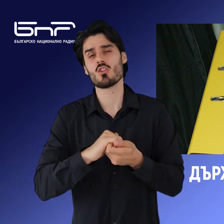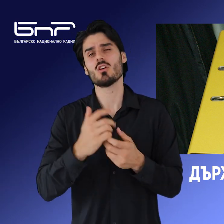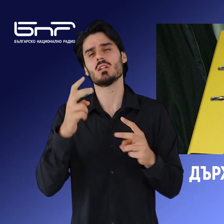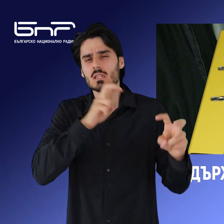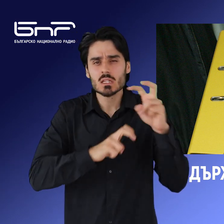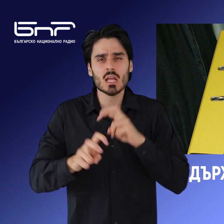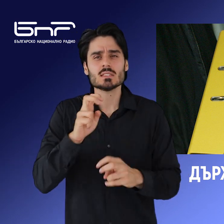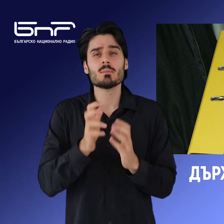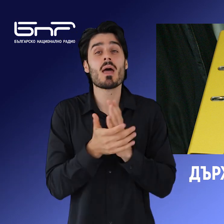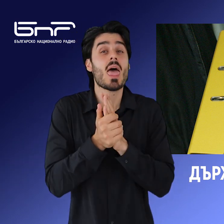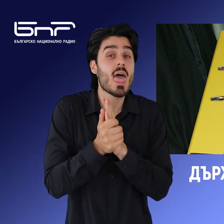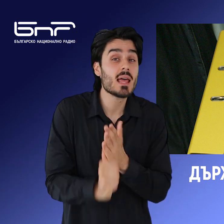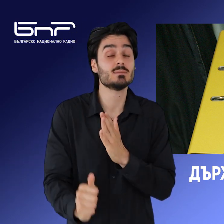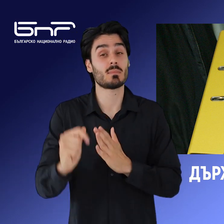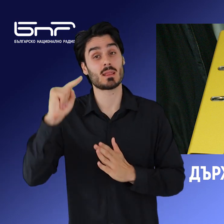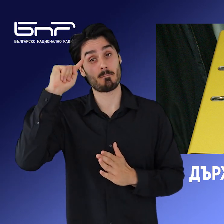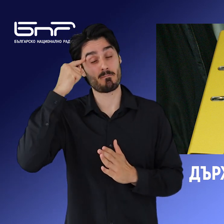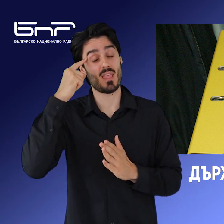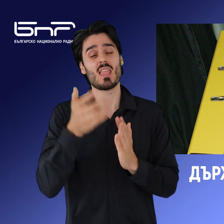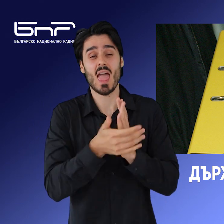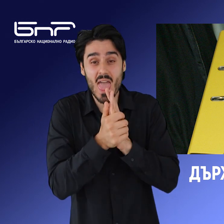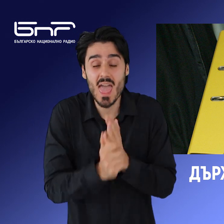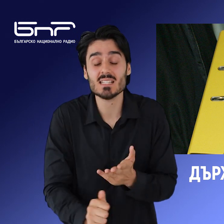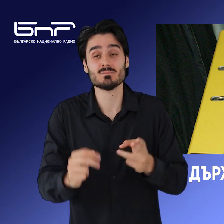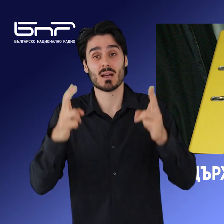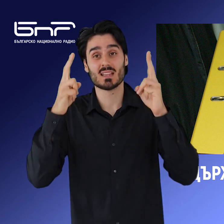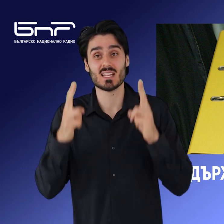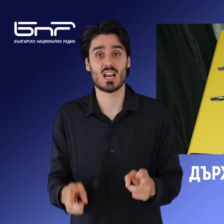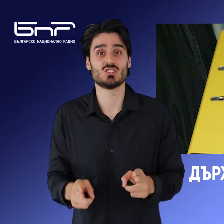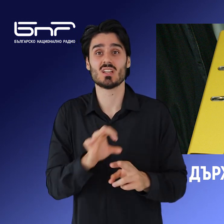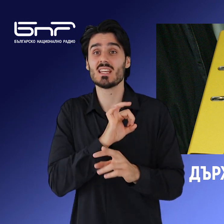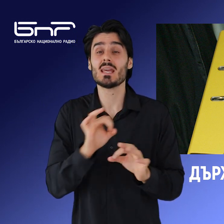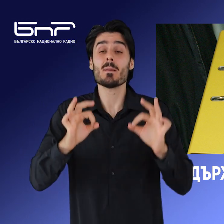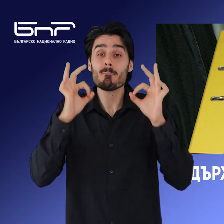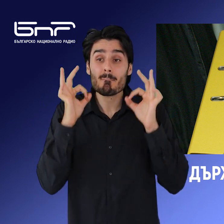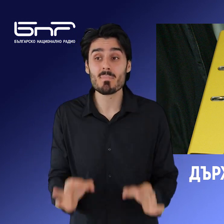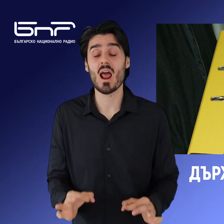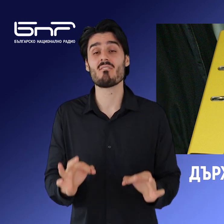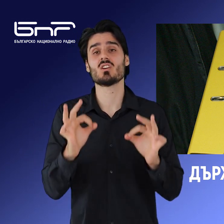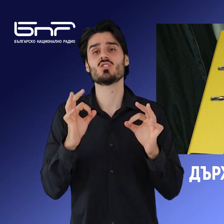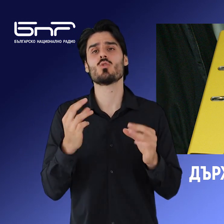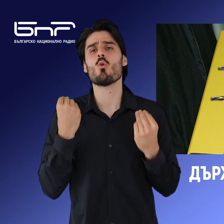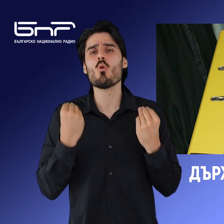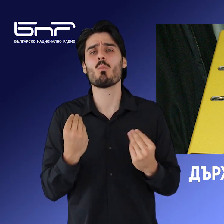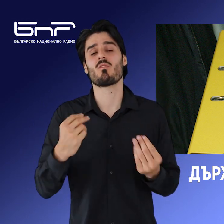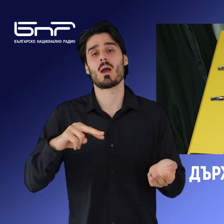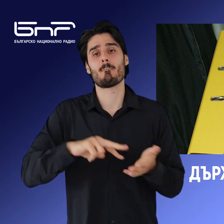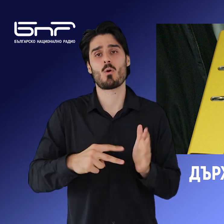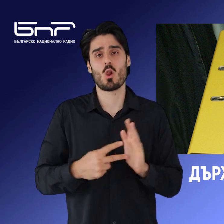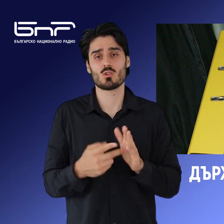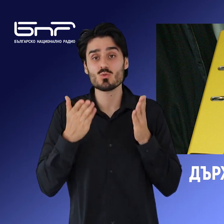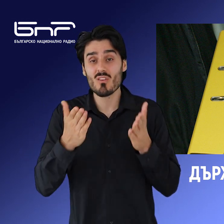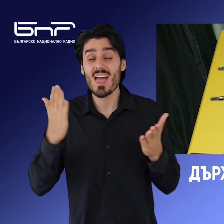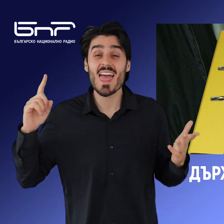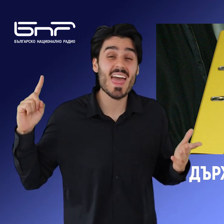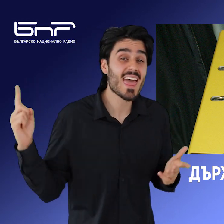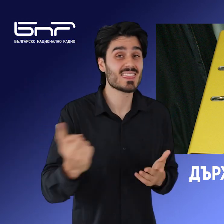данни, експертните решения и правилните дългострошни политики, защото това е единственият начин да се